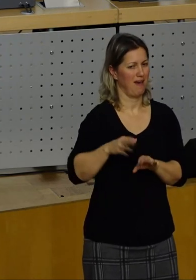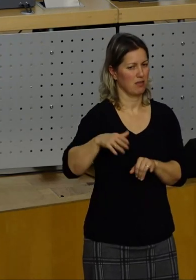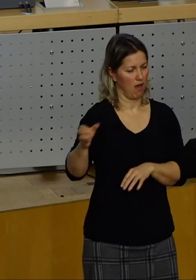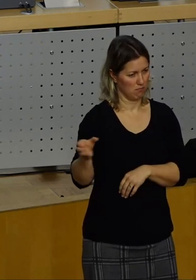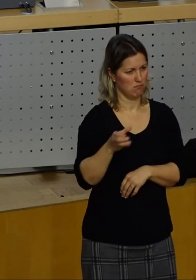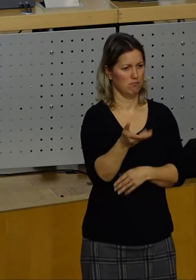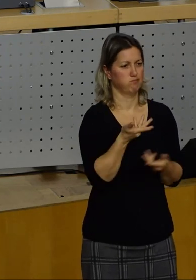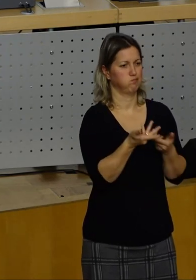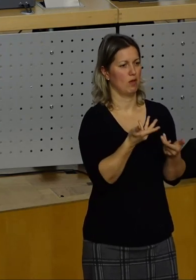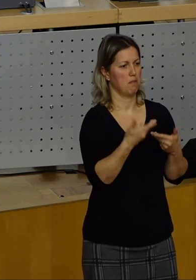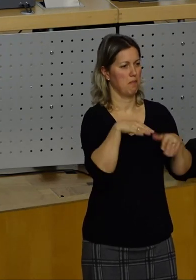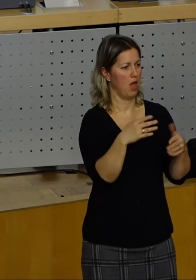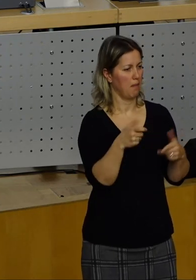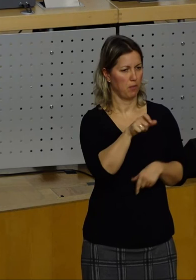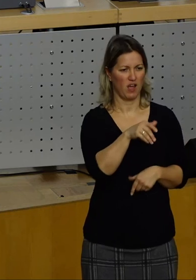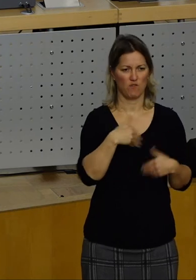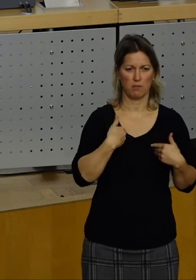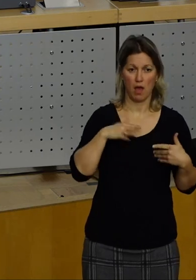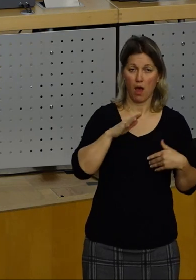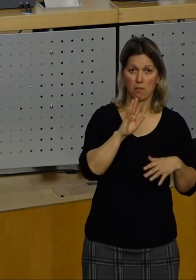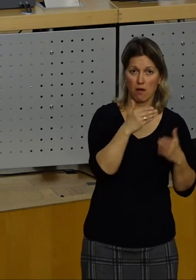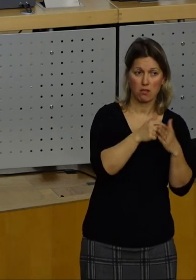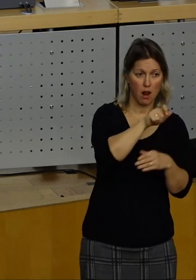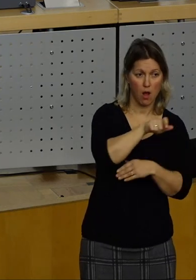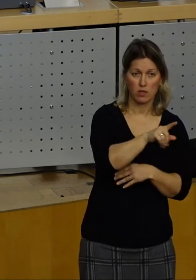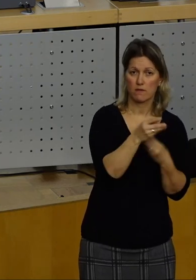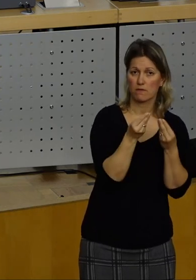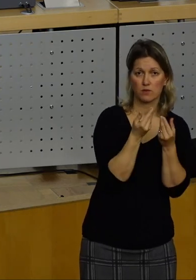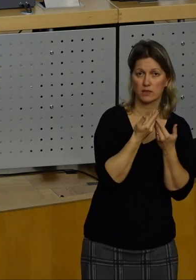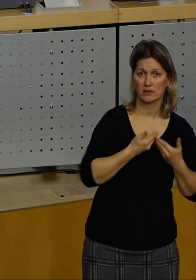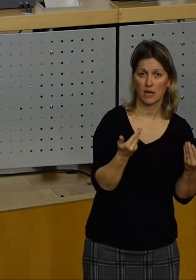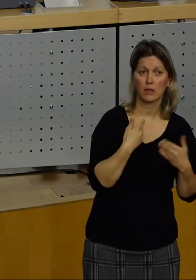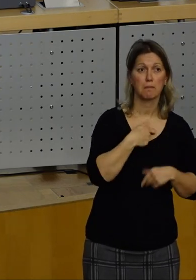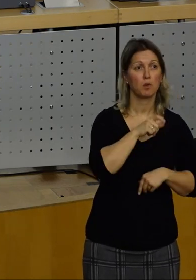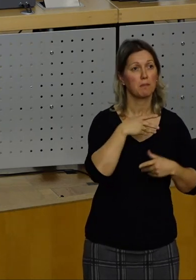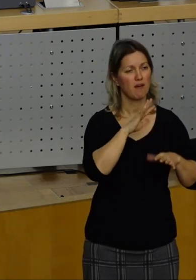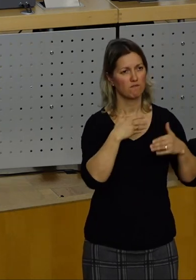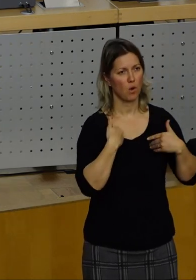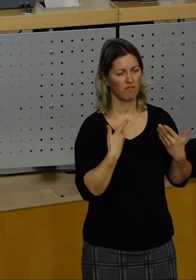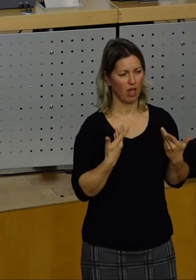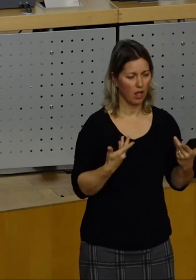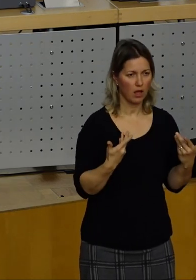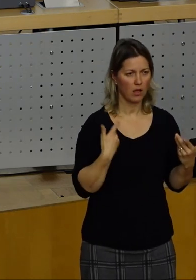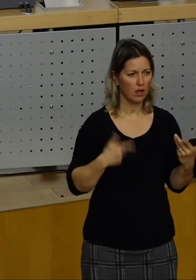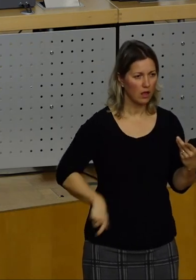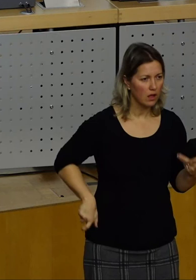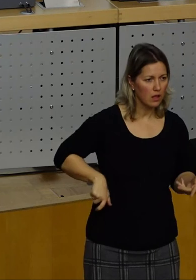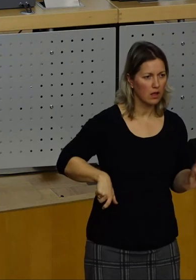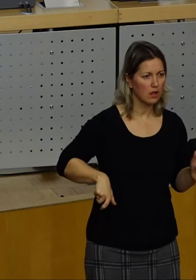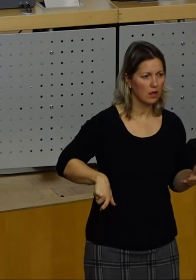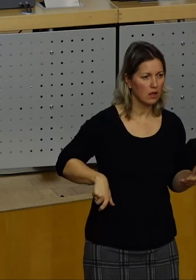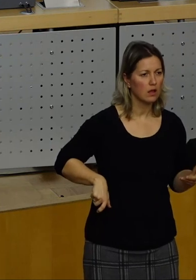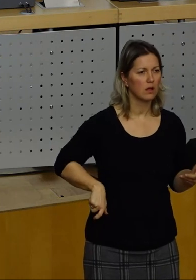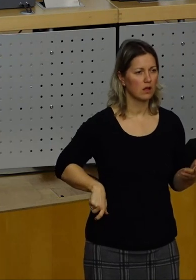bürgerfreundlicher sein. Komischerweise empfinden das aber Leute gar nicht so, sondern sie denken, ich kann jetzt nicht mal mehr mit Bargeld hier